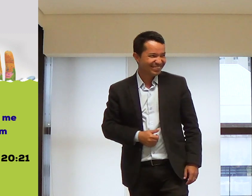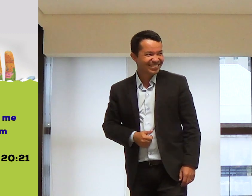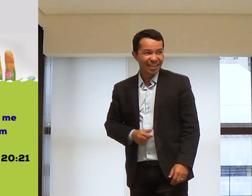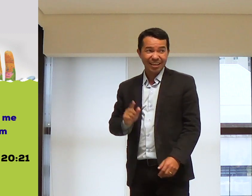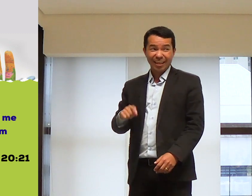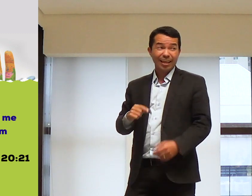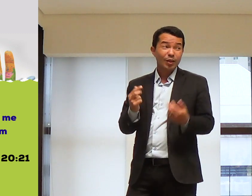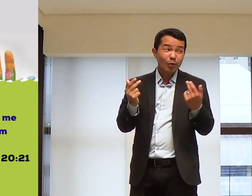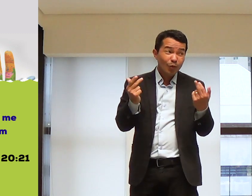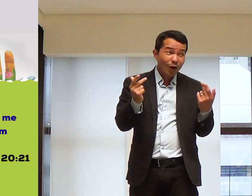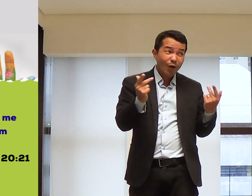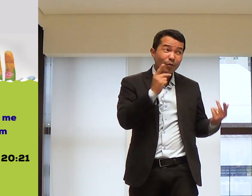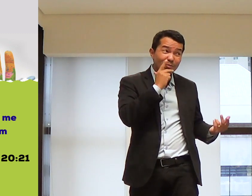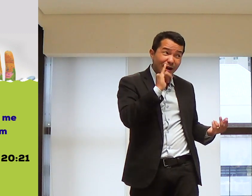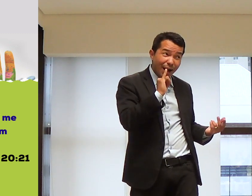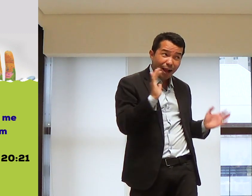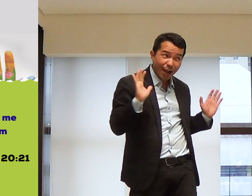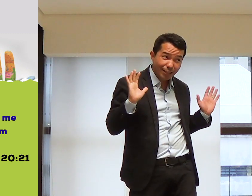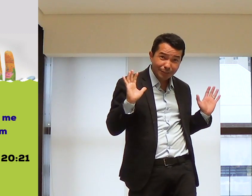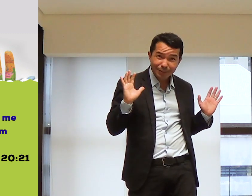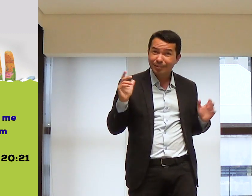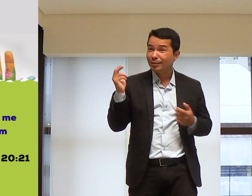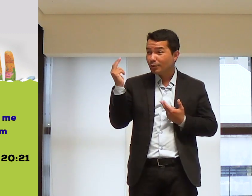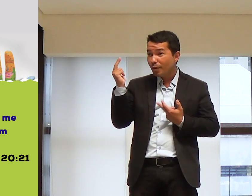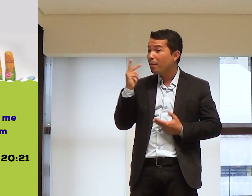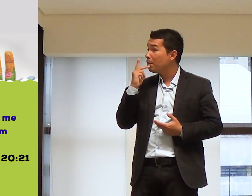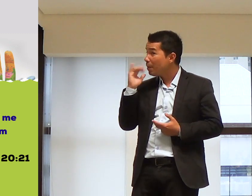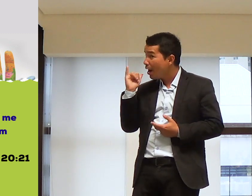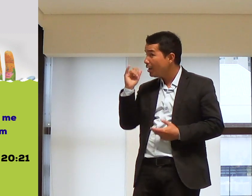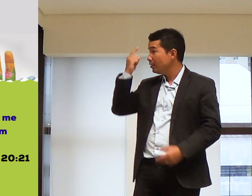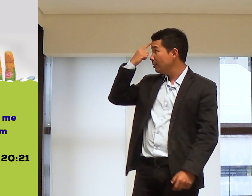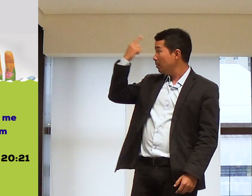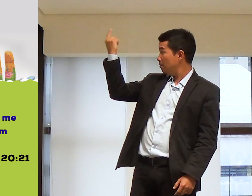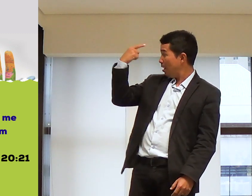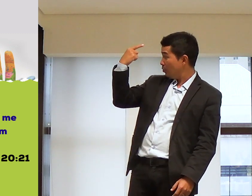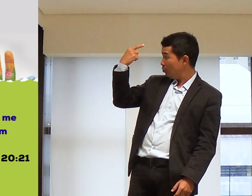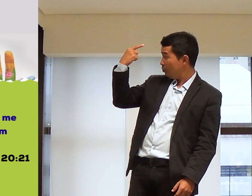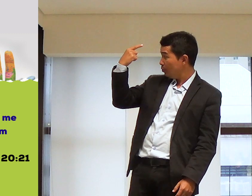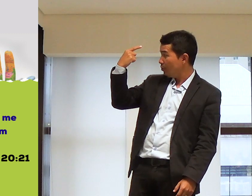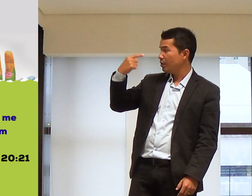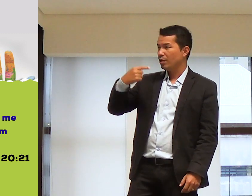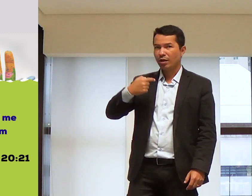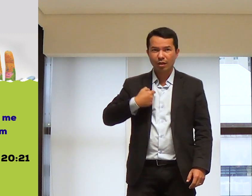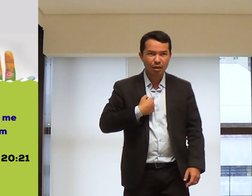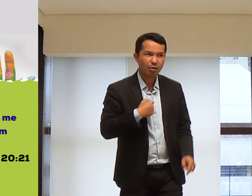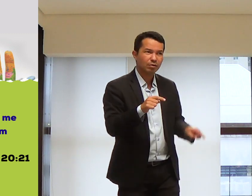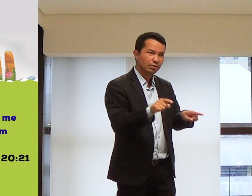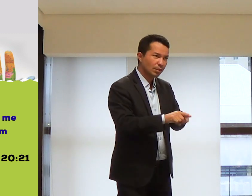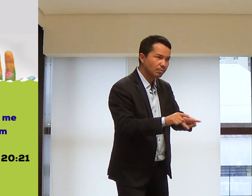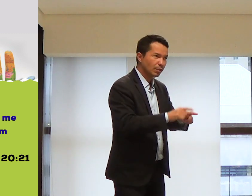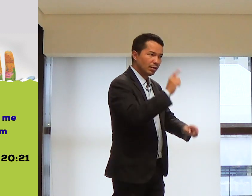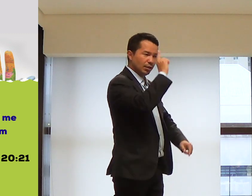Essas duas palavras significam igual, tá? Igual um pai me enviou. Eu também